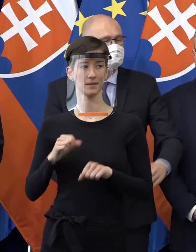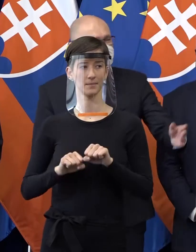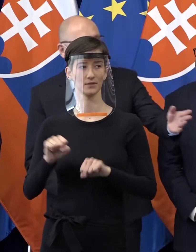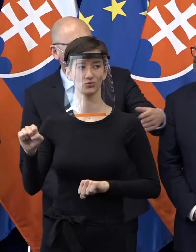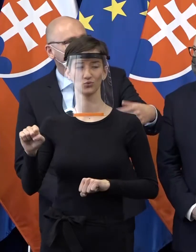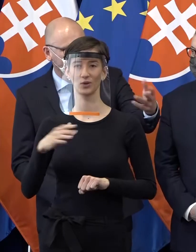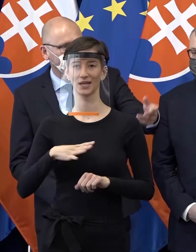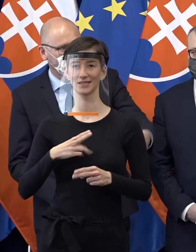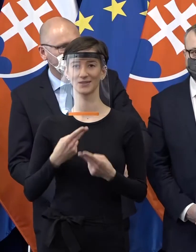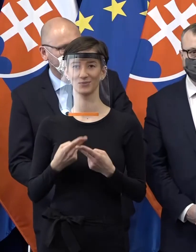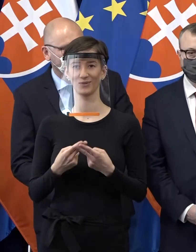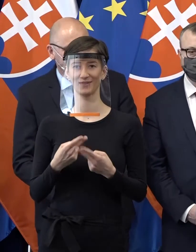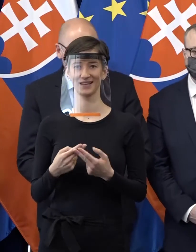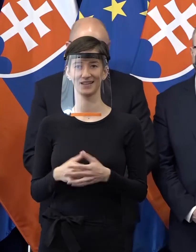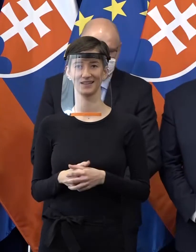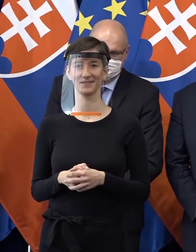nech sa pánči.